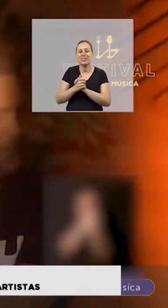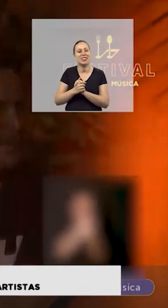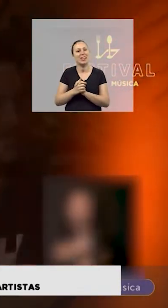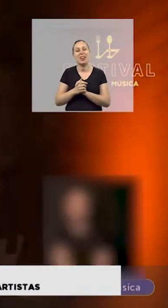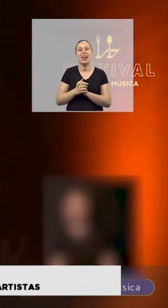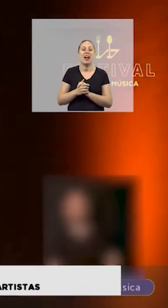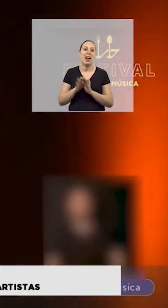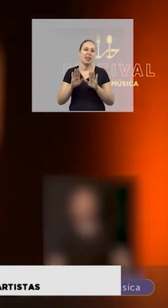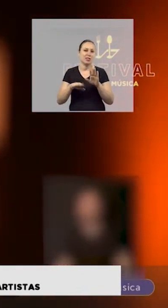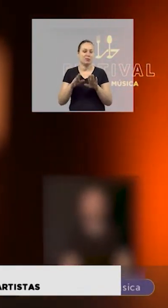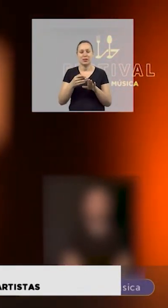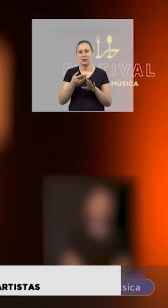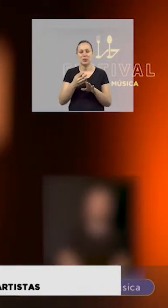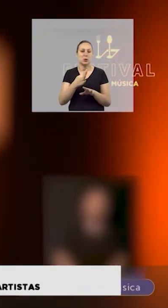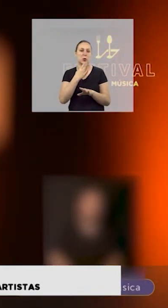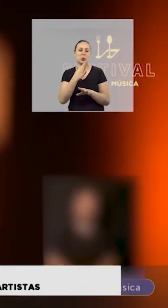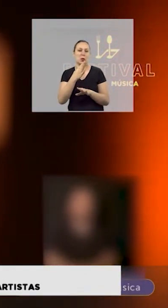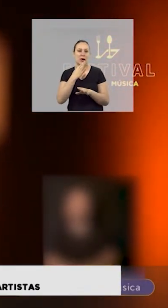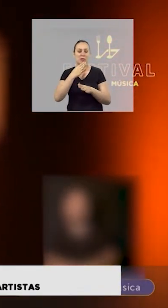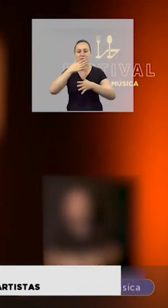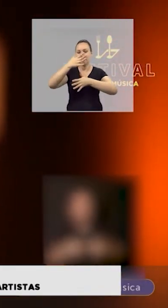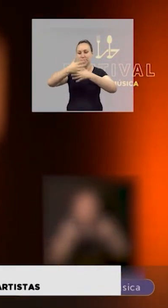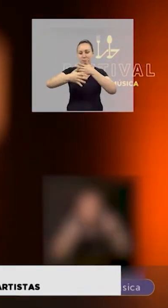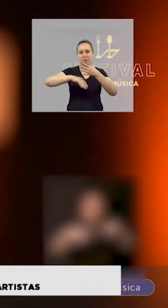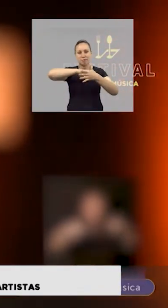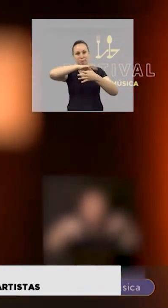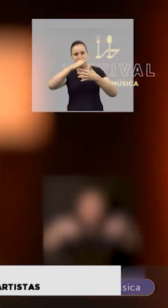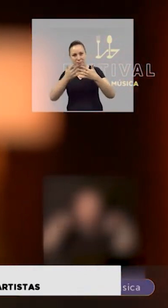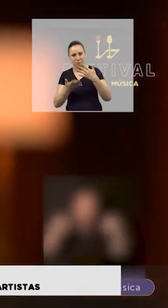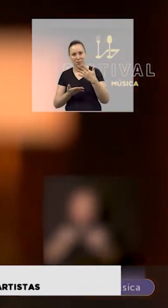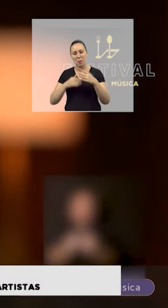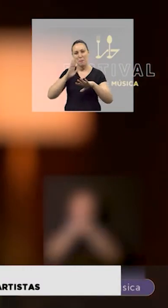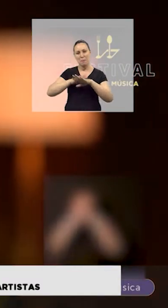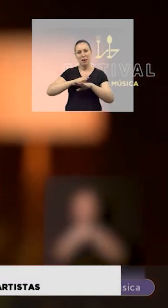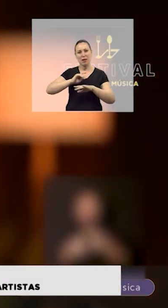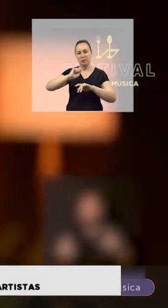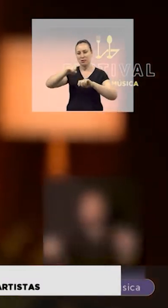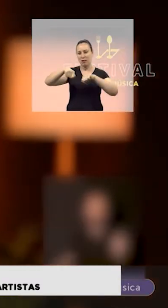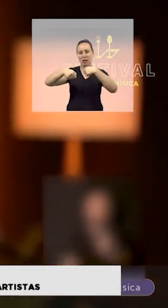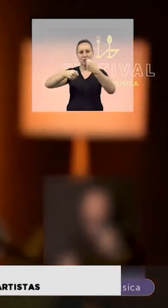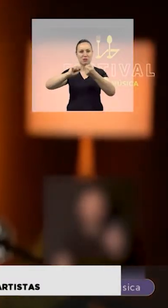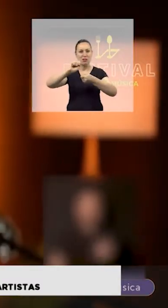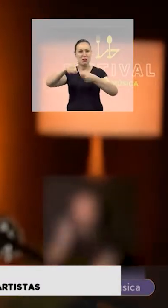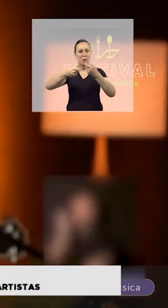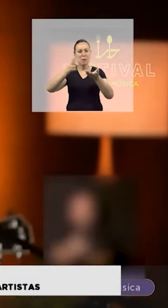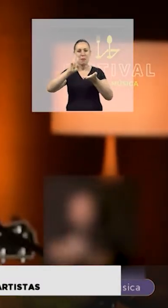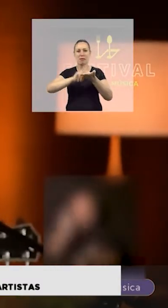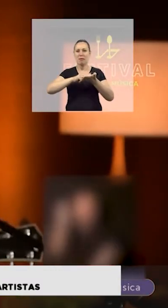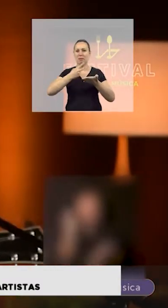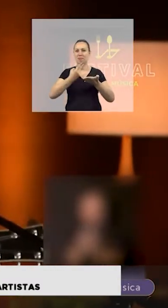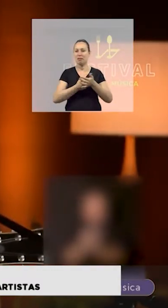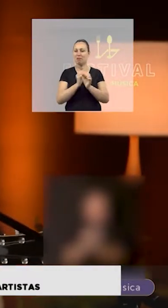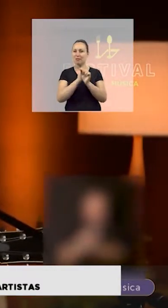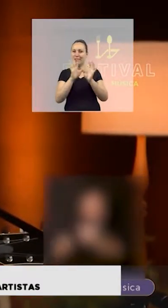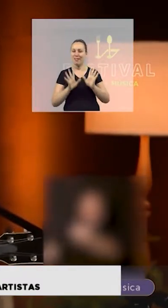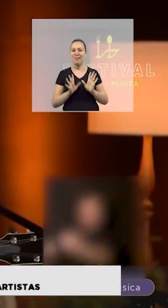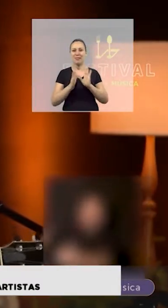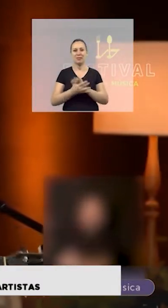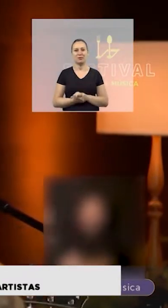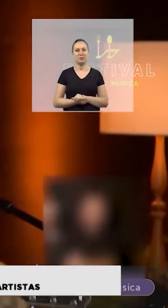curtindo o ritmo. É que muita gente não sabe que a língua brasileira de sinais envolve mais do que gestos para que a tradução seja clara para o